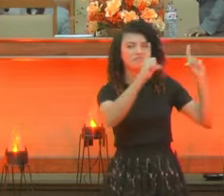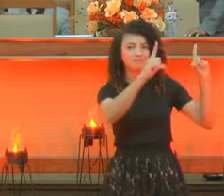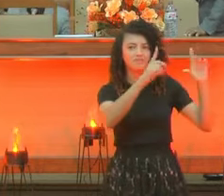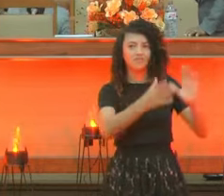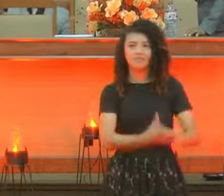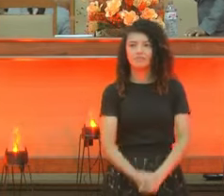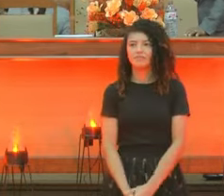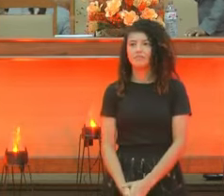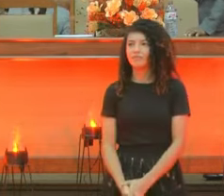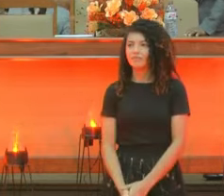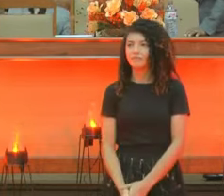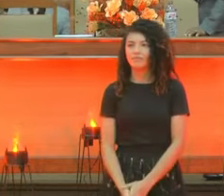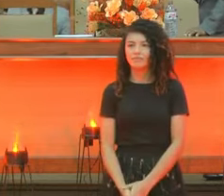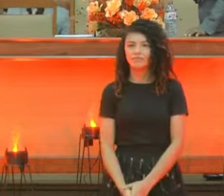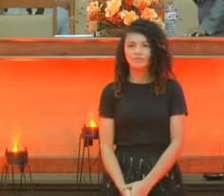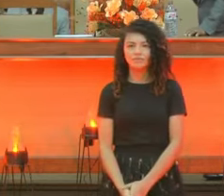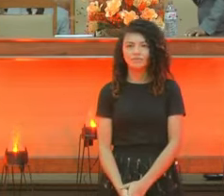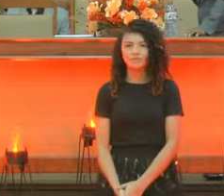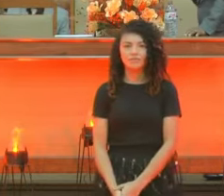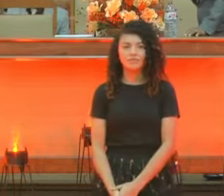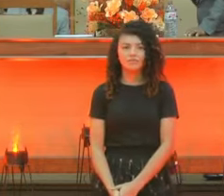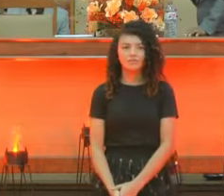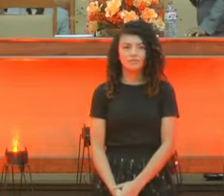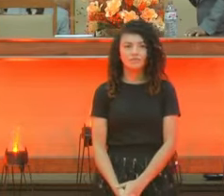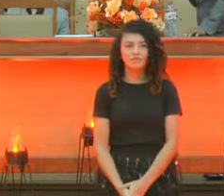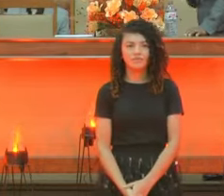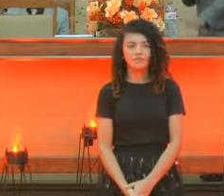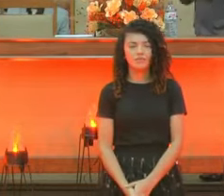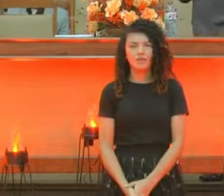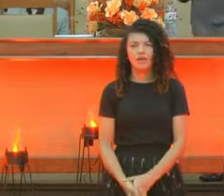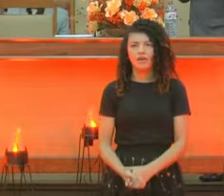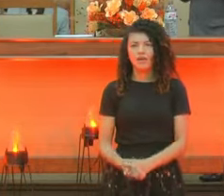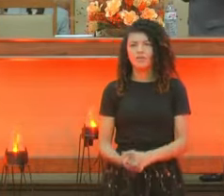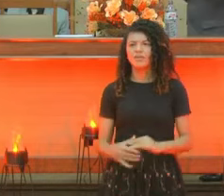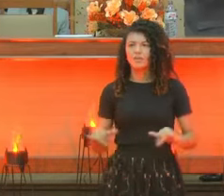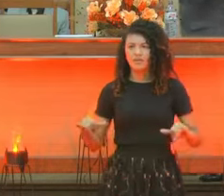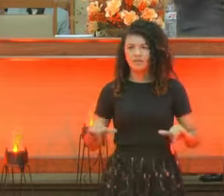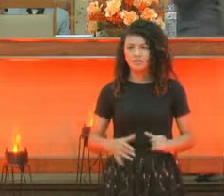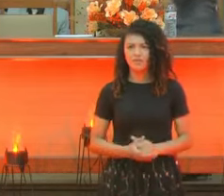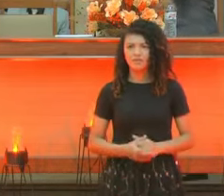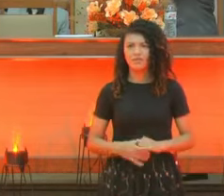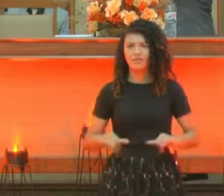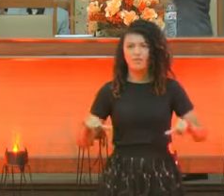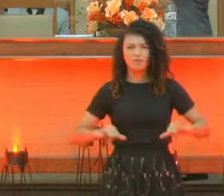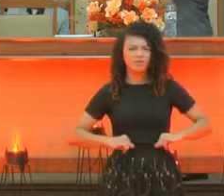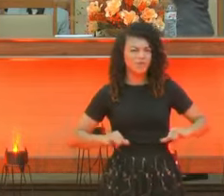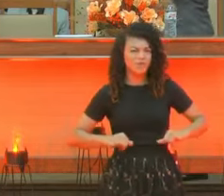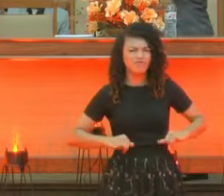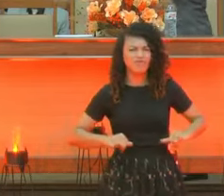coluna. Vamos lá. Um, dois, três. Não, mas bem forte. Bem forte. Vamos lá. O que?